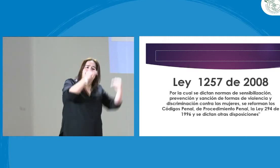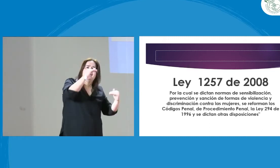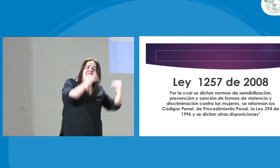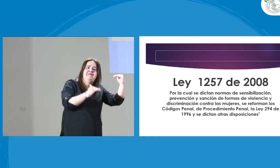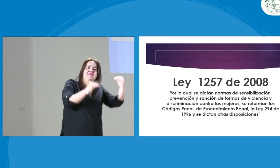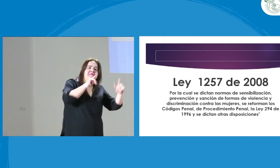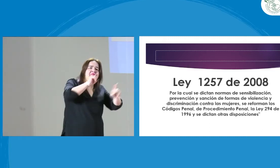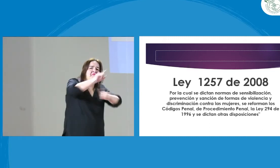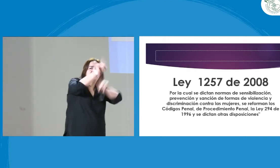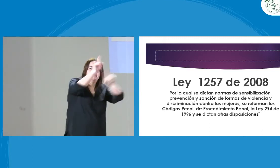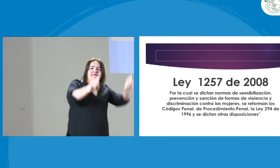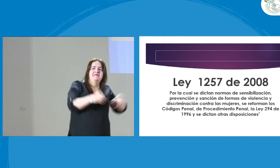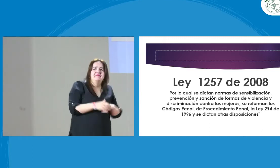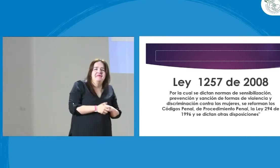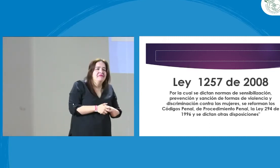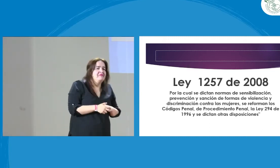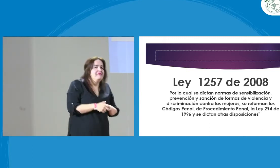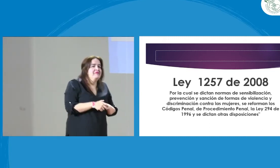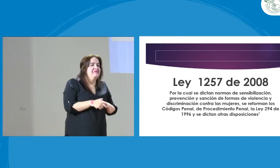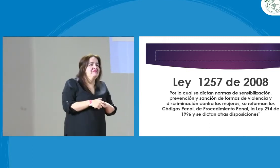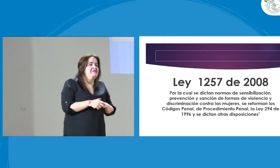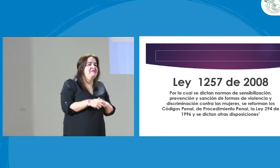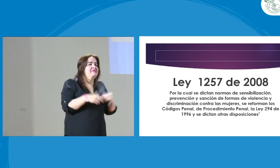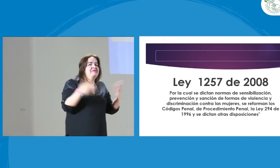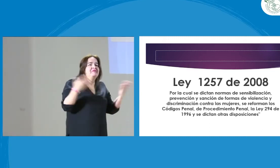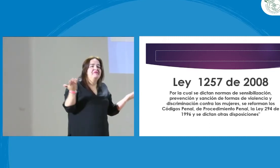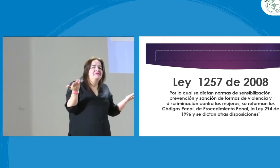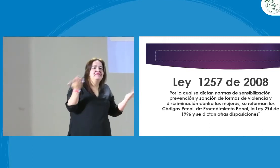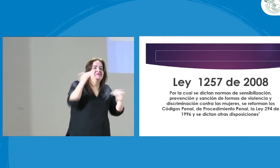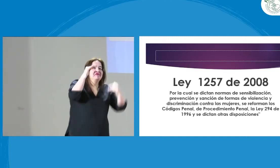aquí, ¿ustedes sienten que están en igualdad de condiciones o estamos?